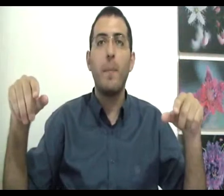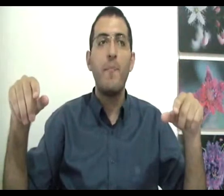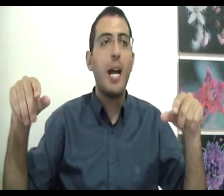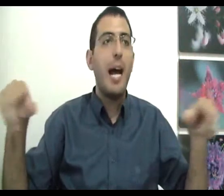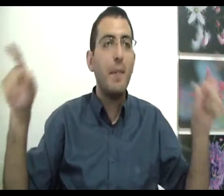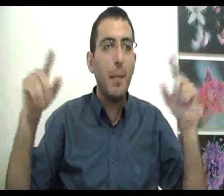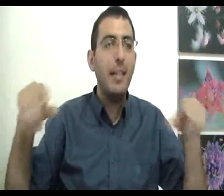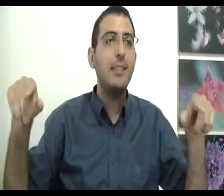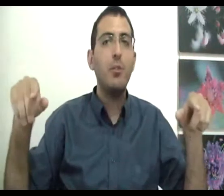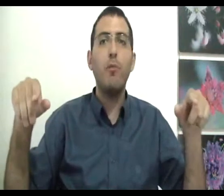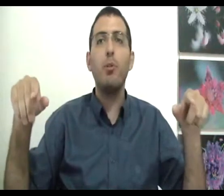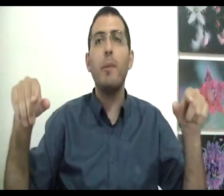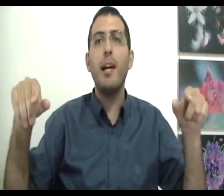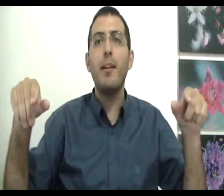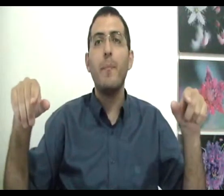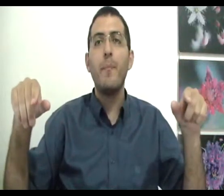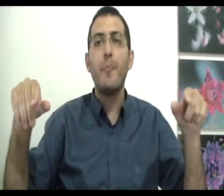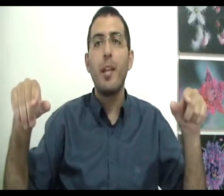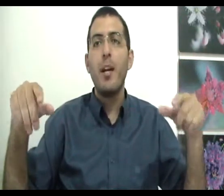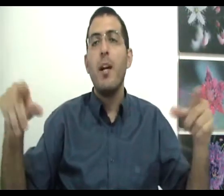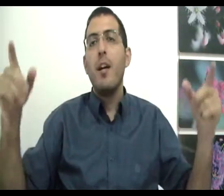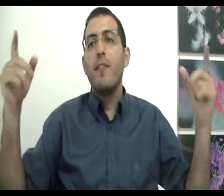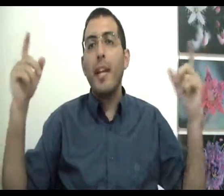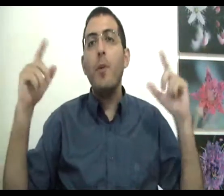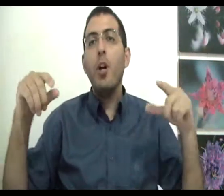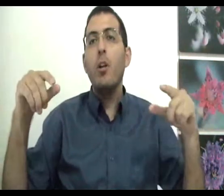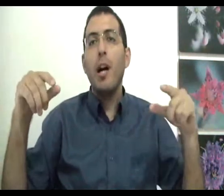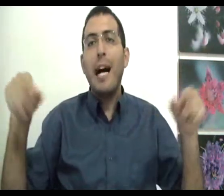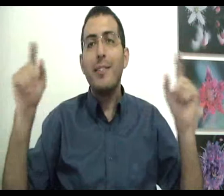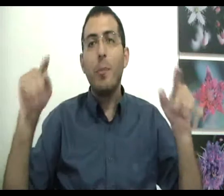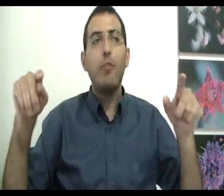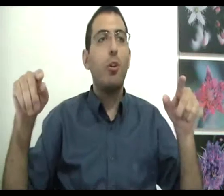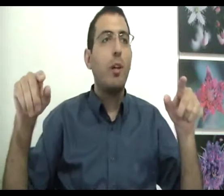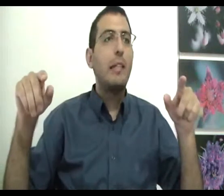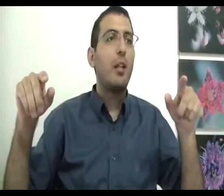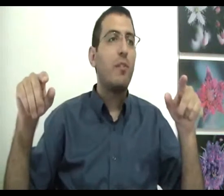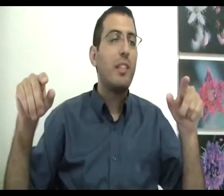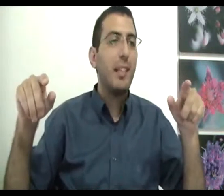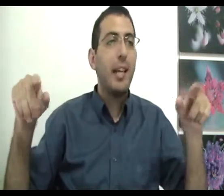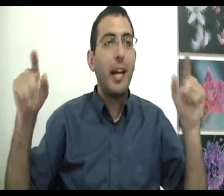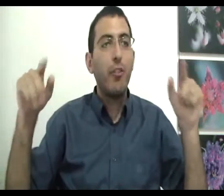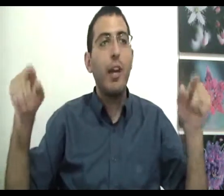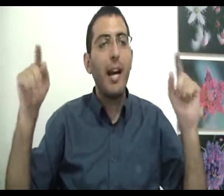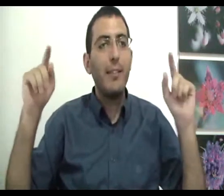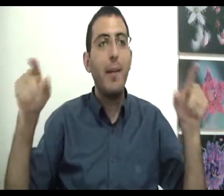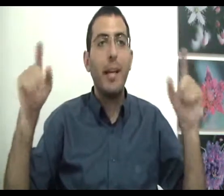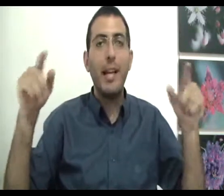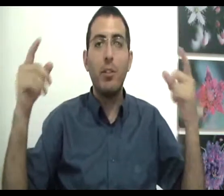האם גם אז יהיה טוב באותו מידה ואם לא אז זה אומר שעוד לא הגעת לטום הנצחי כי כאשר האדם מגיע לטום